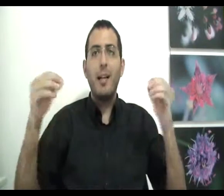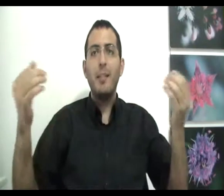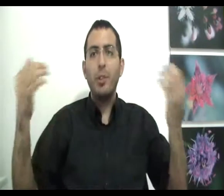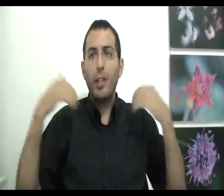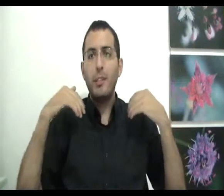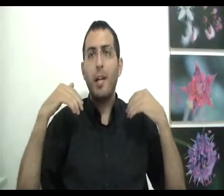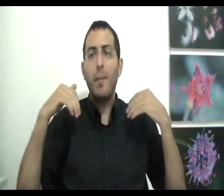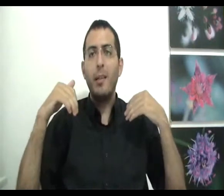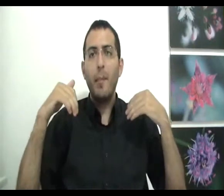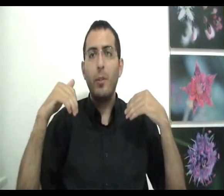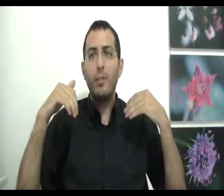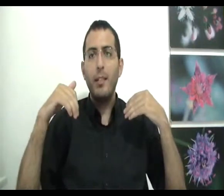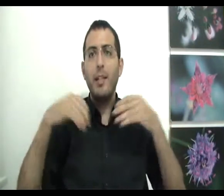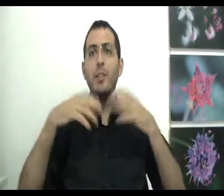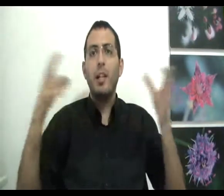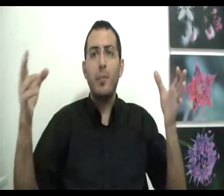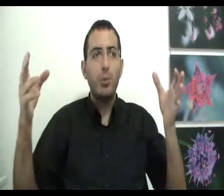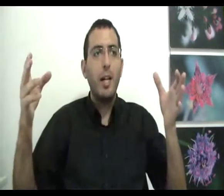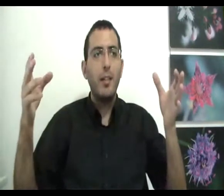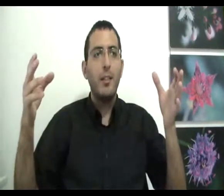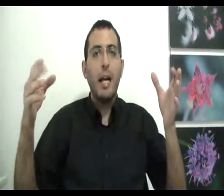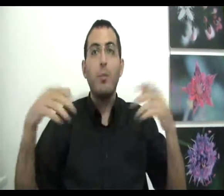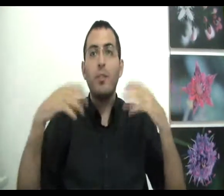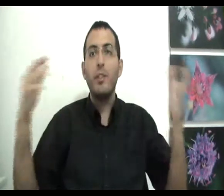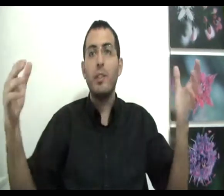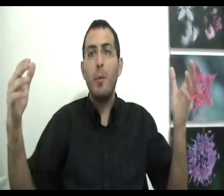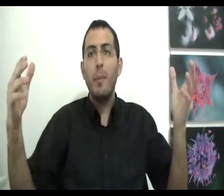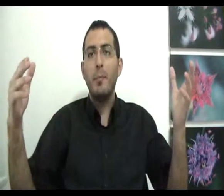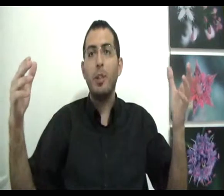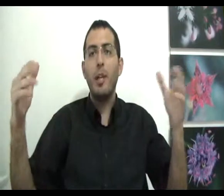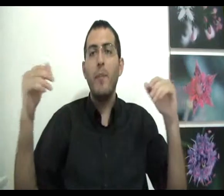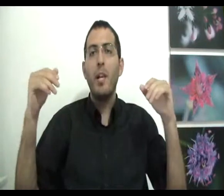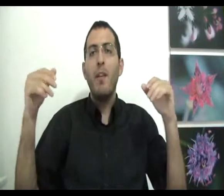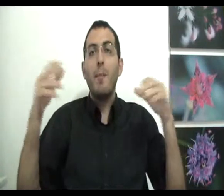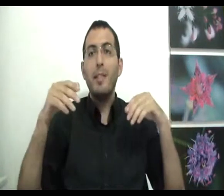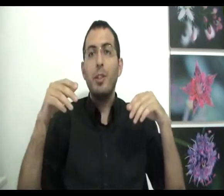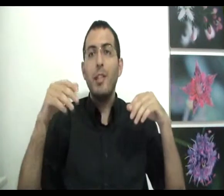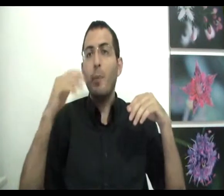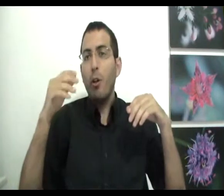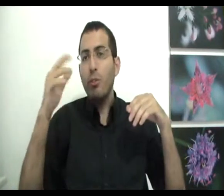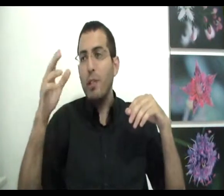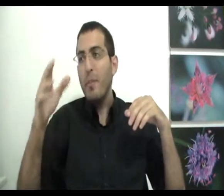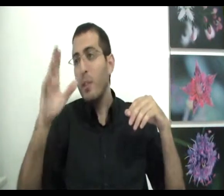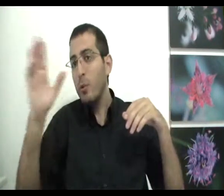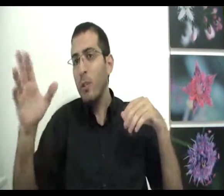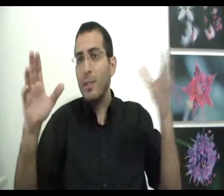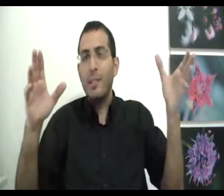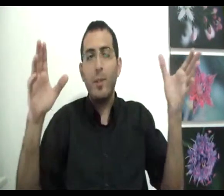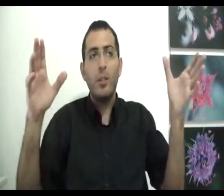אחד אם תשאלת עצמך מה אתה באמת רוצה תראה שאין לך מושג דהיינו תבין שזה לא באמת משנה ומצד שני אתה בכל שאתה יודע בבדרות שאתה רוצה את זה ולא את